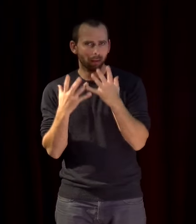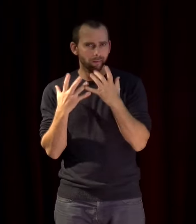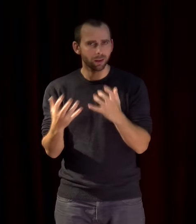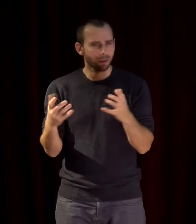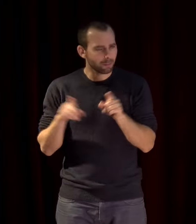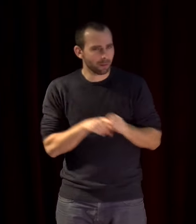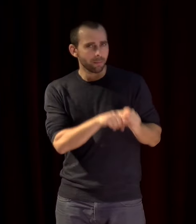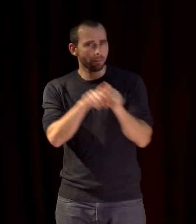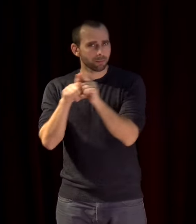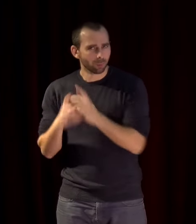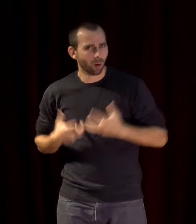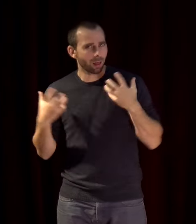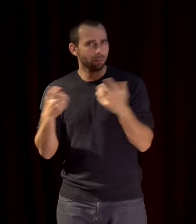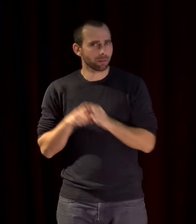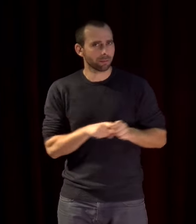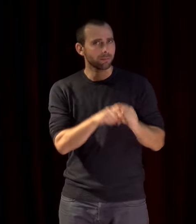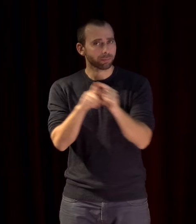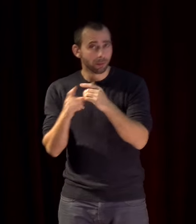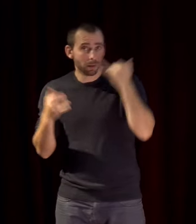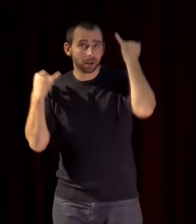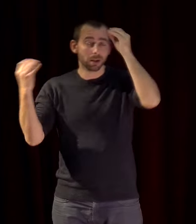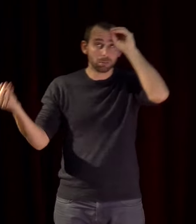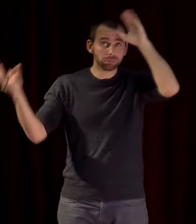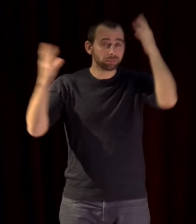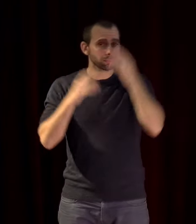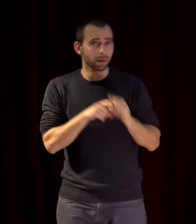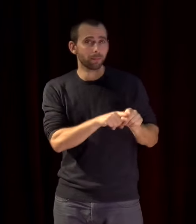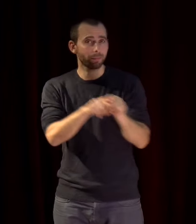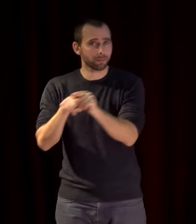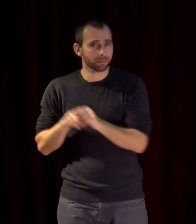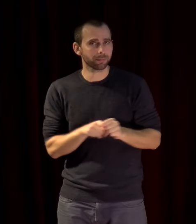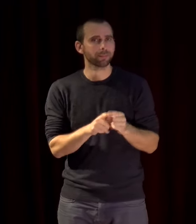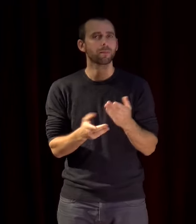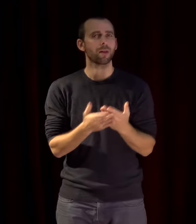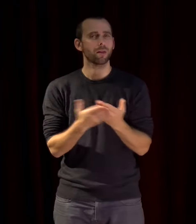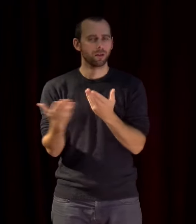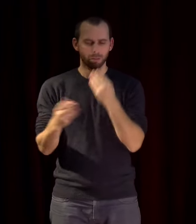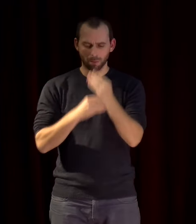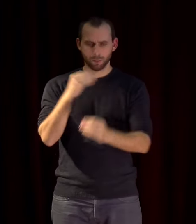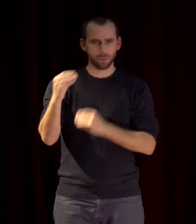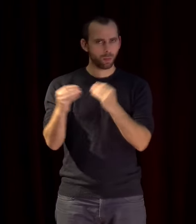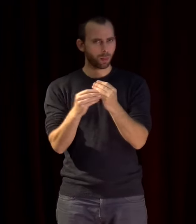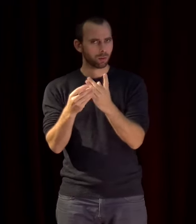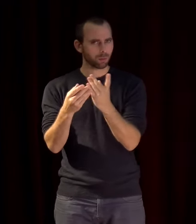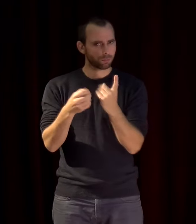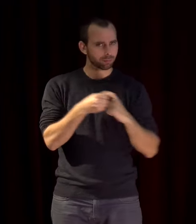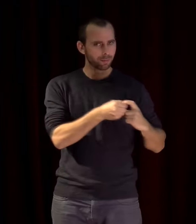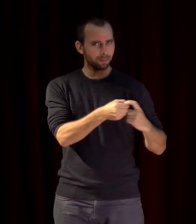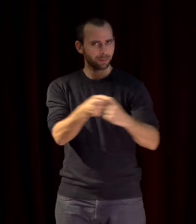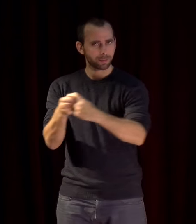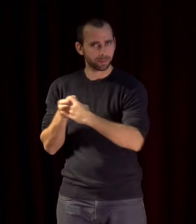des imaginaires communs ce phénomène d'un monde connecté met en lien